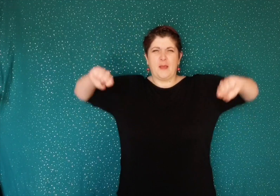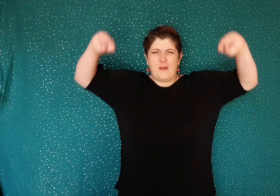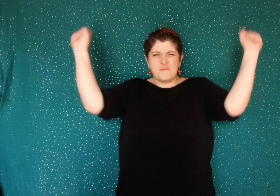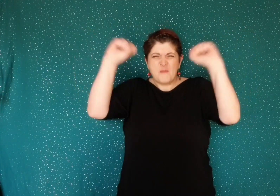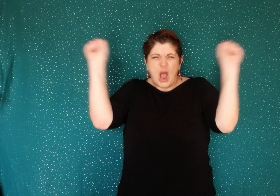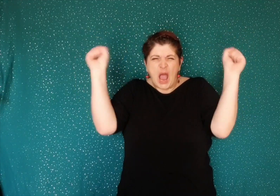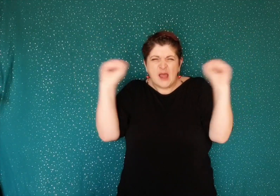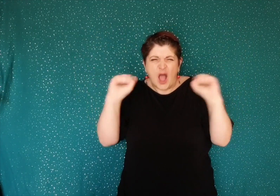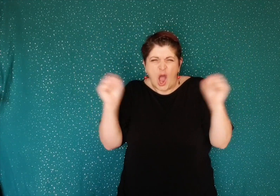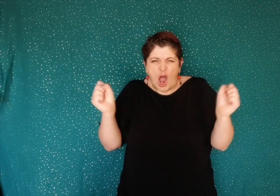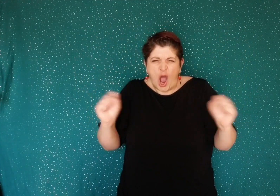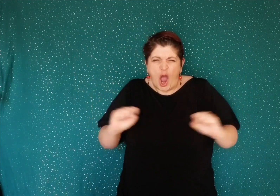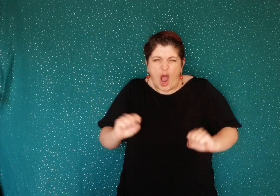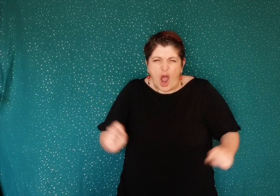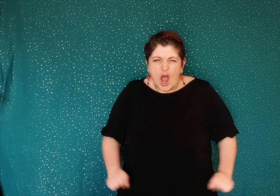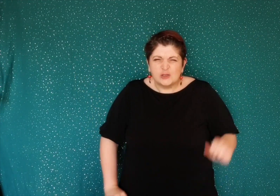Le grand ménage